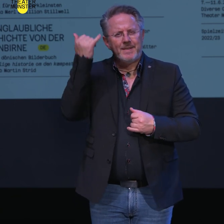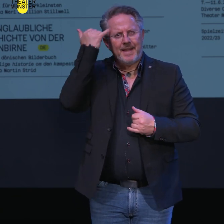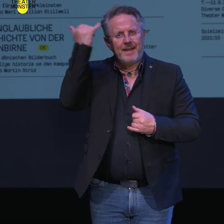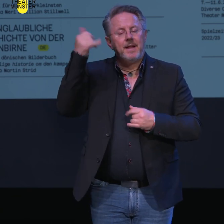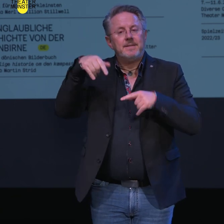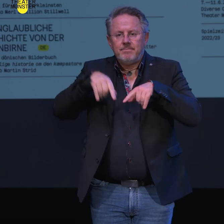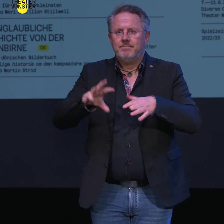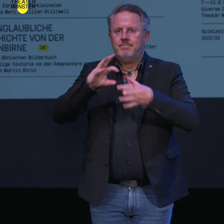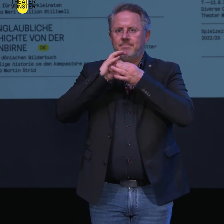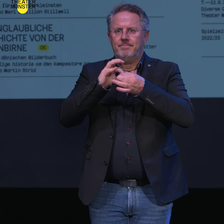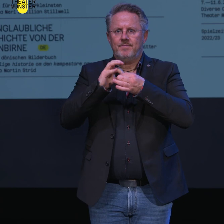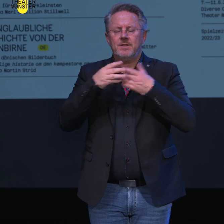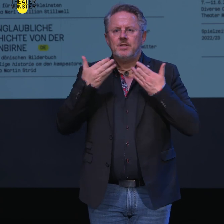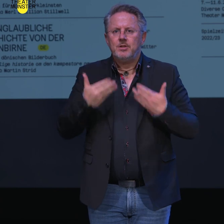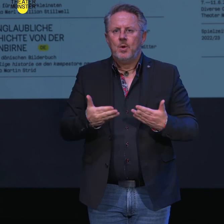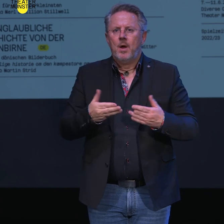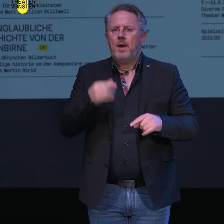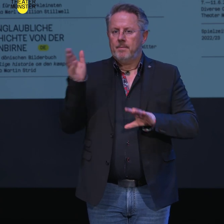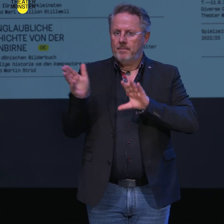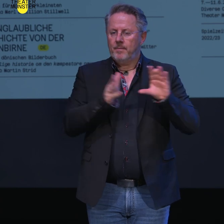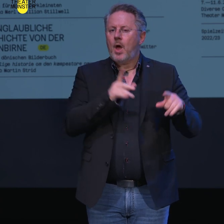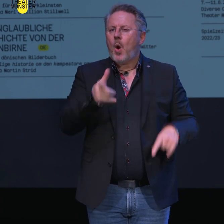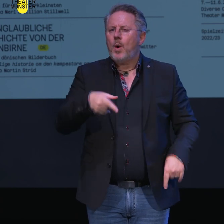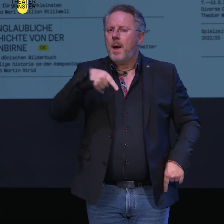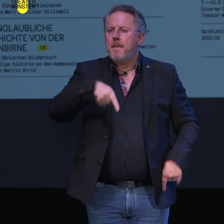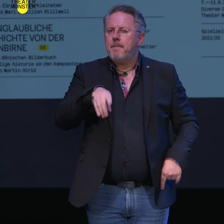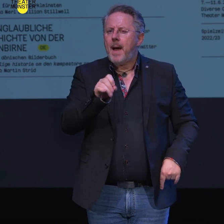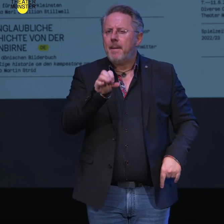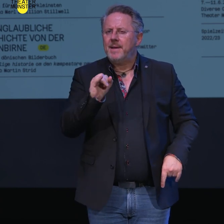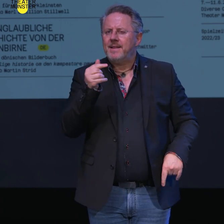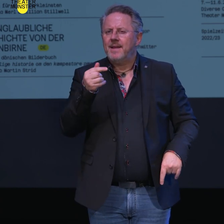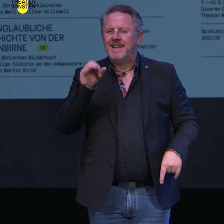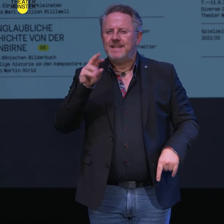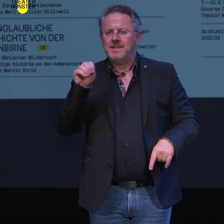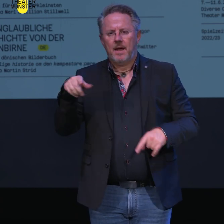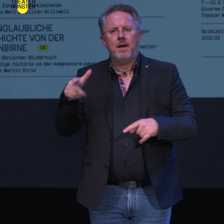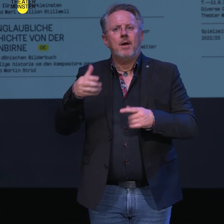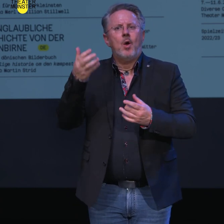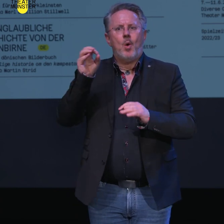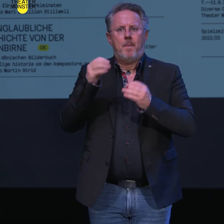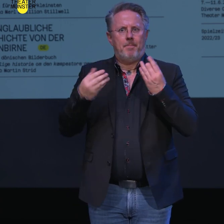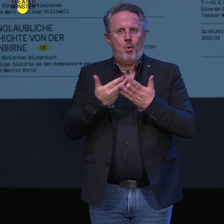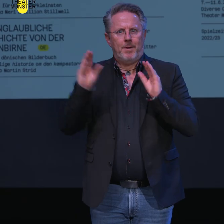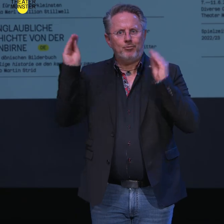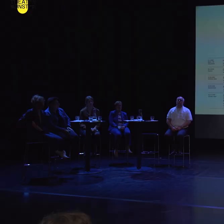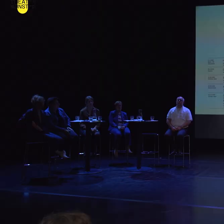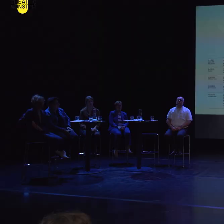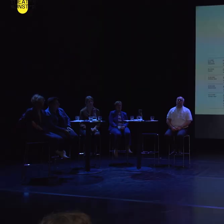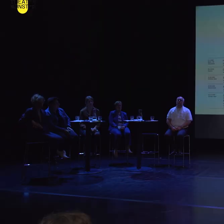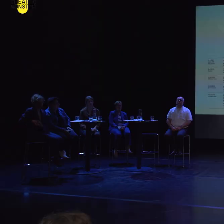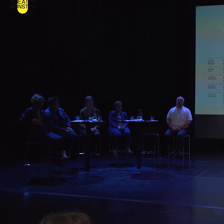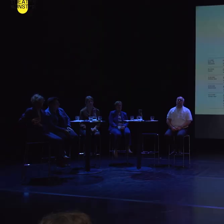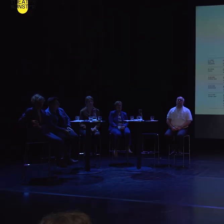Zum anderen Puppet Empire, ein Zusammenschluss von fünf Künstlern, Puppenspielern und Filmemachern,